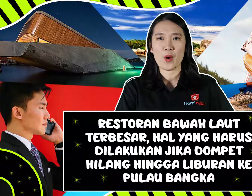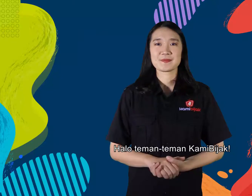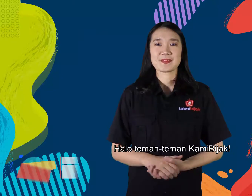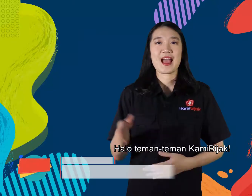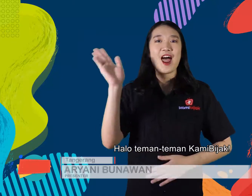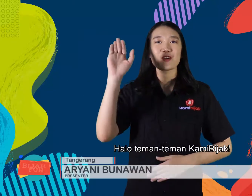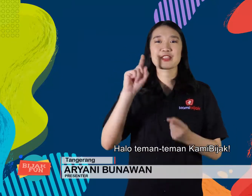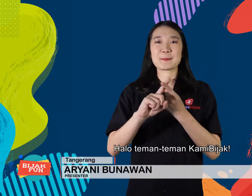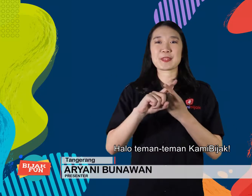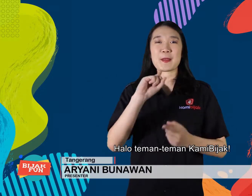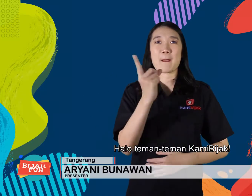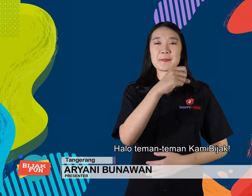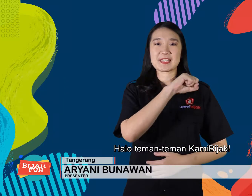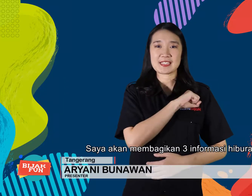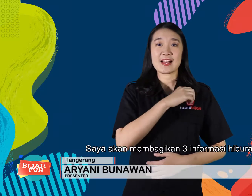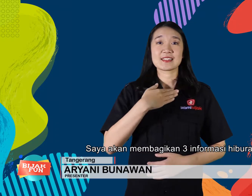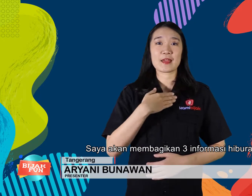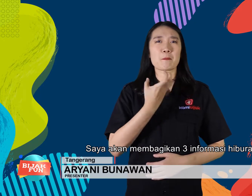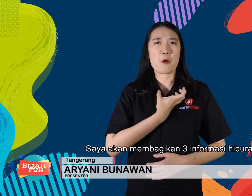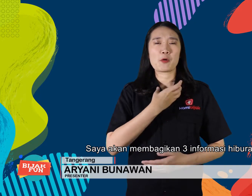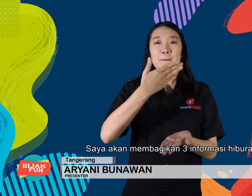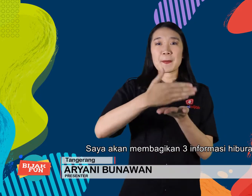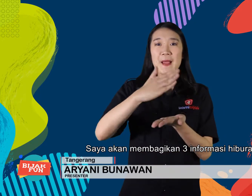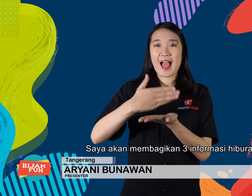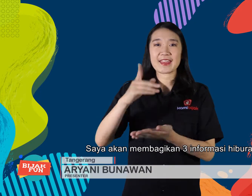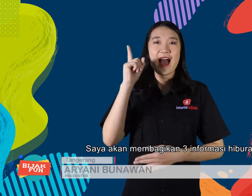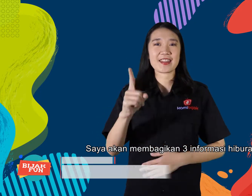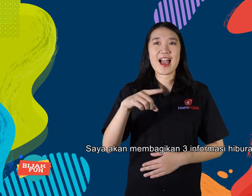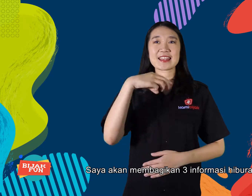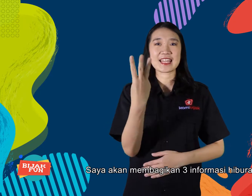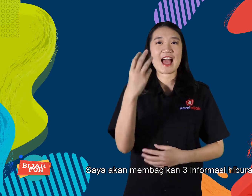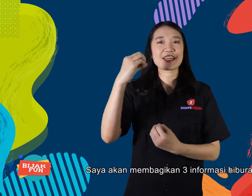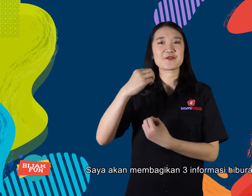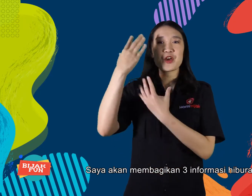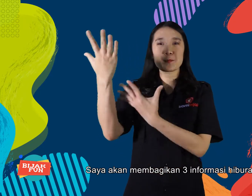Halo teman-teman kami bijak, saya akan membagikan 3 informasi hiburan.